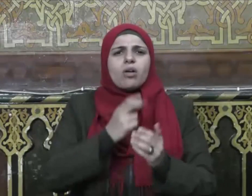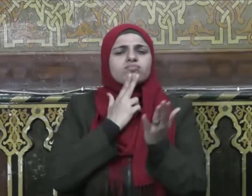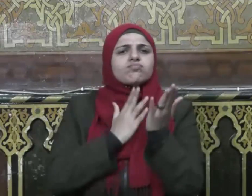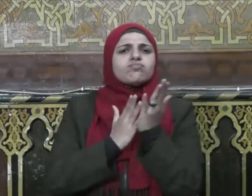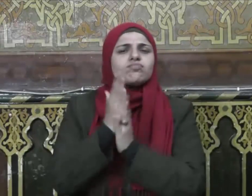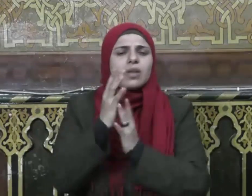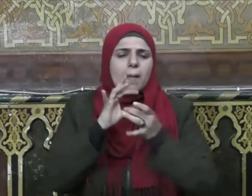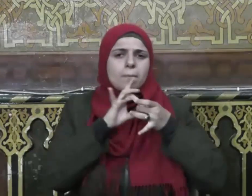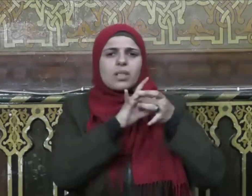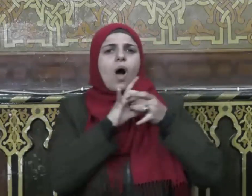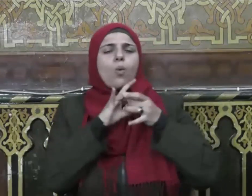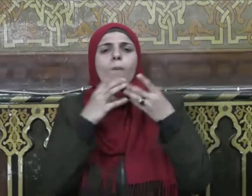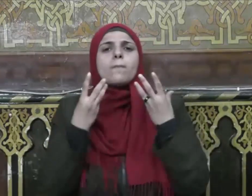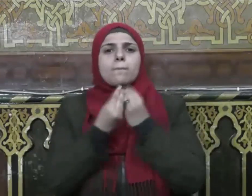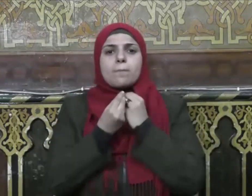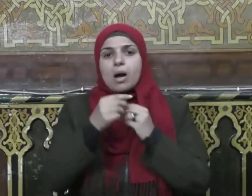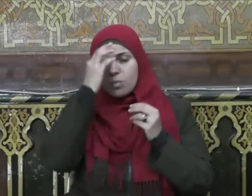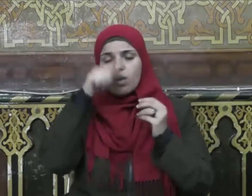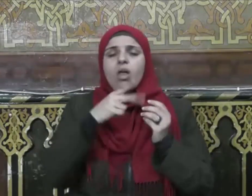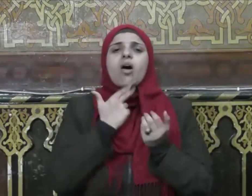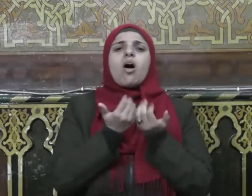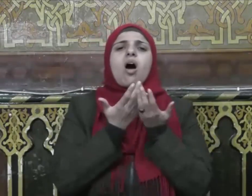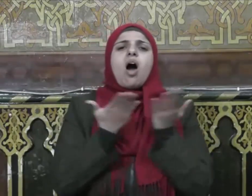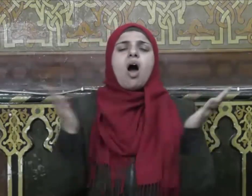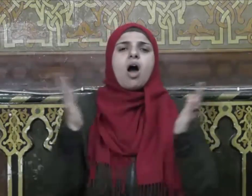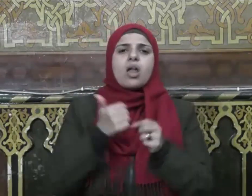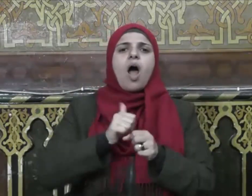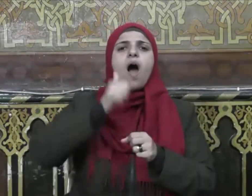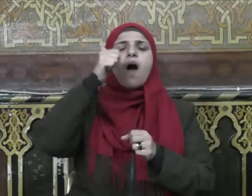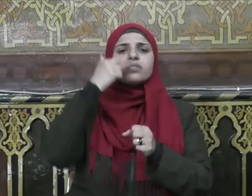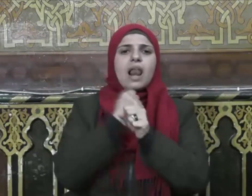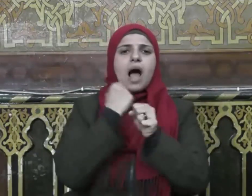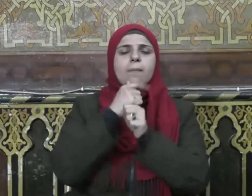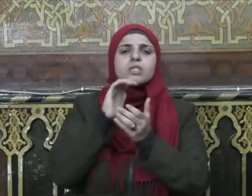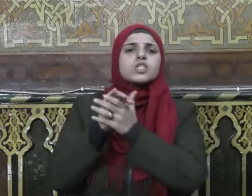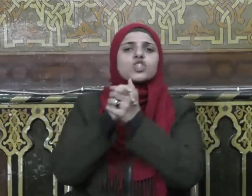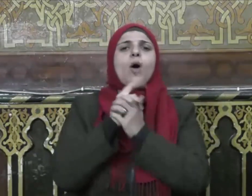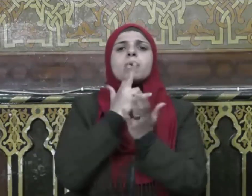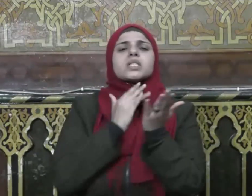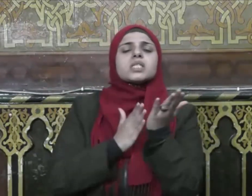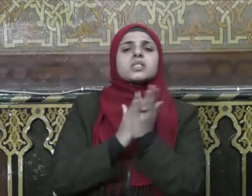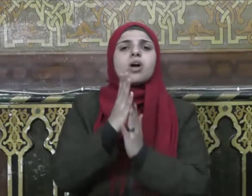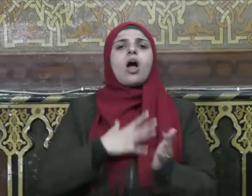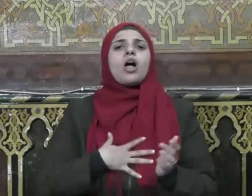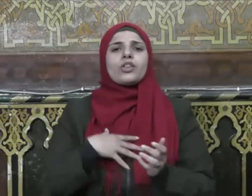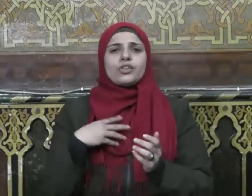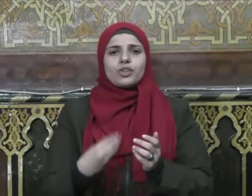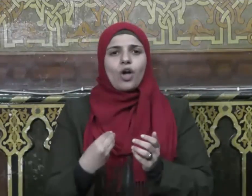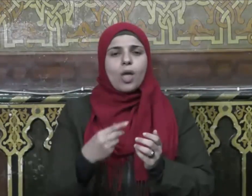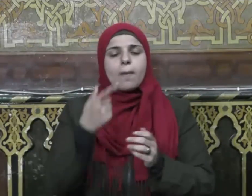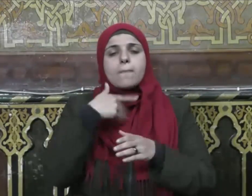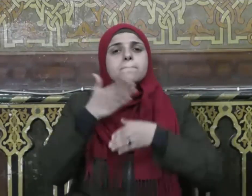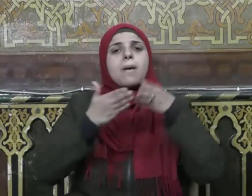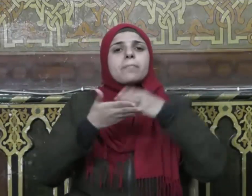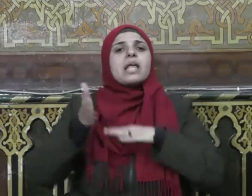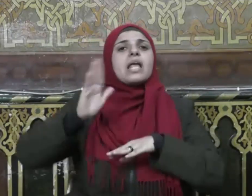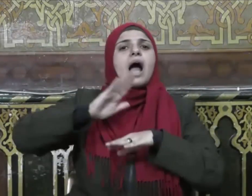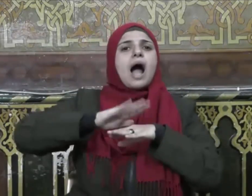بينهم وهم خير قدوة للصحبة الصالحة الطيبة المبنية على المؤاخات